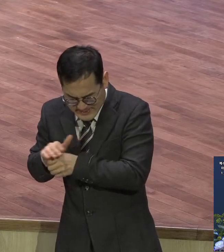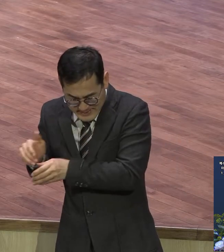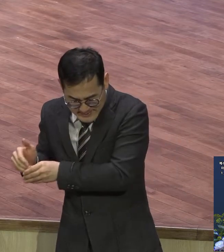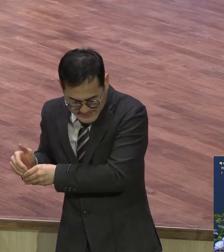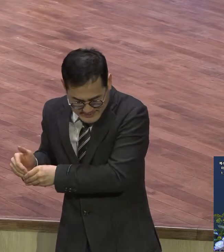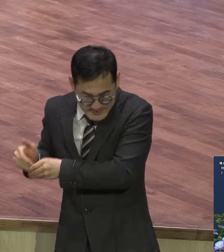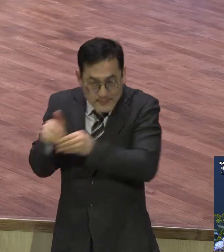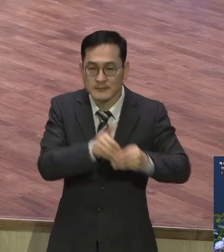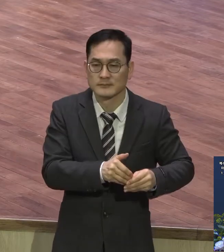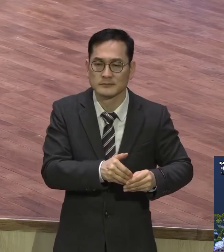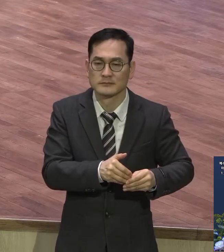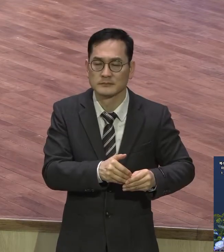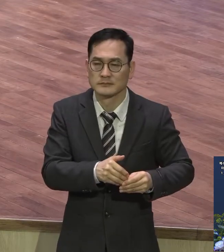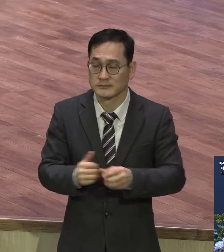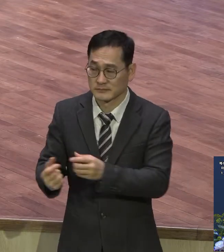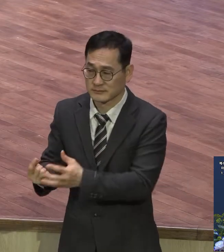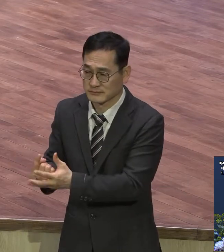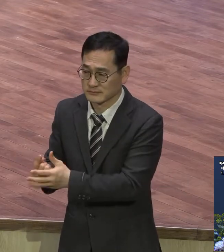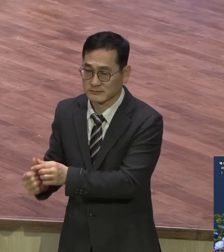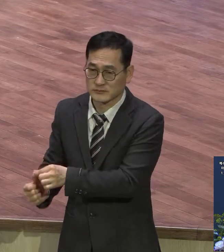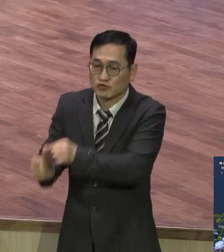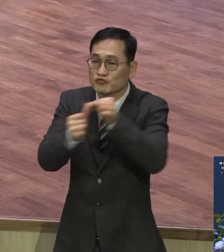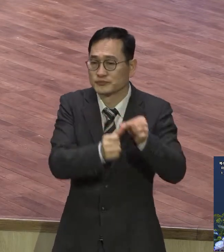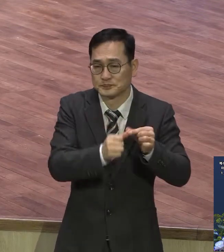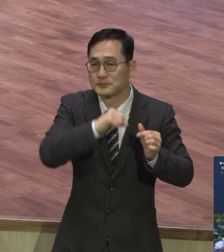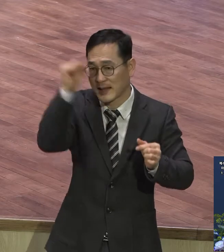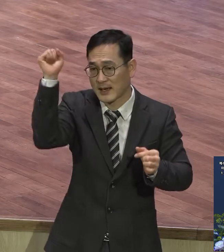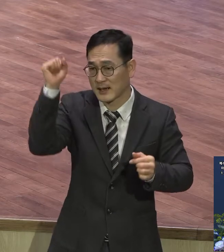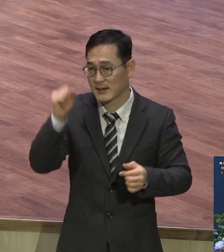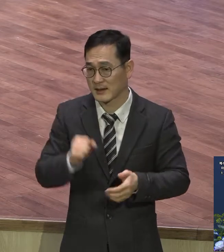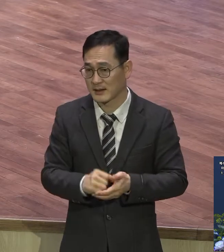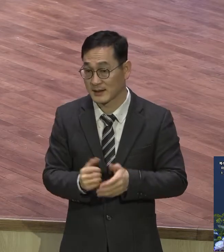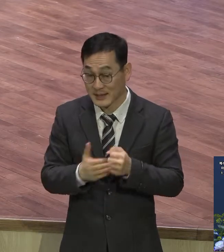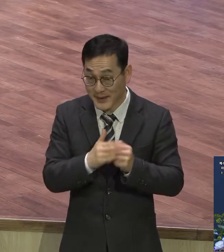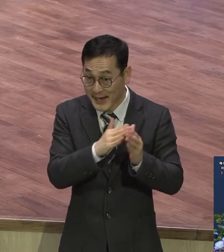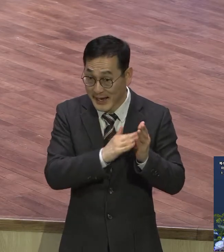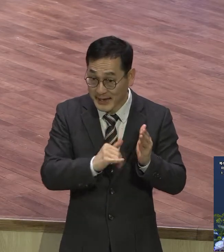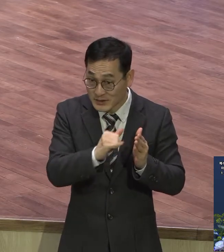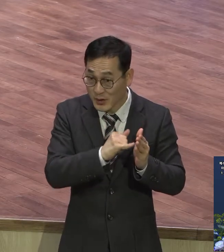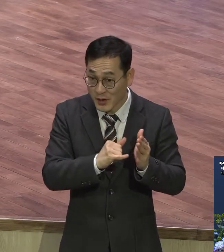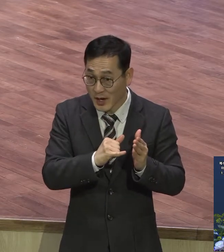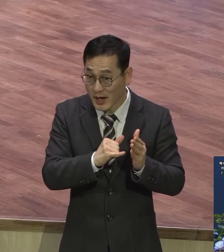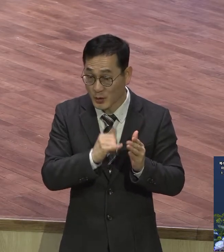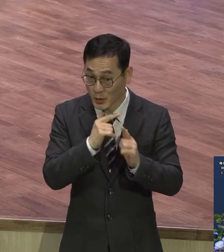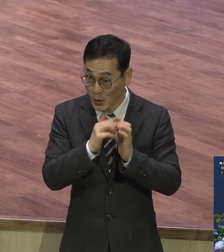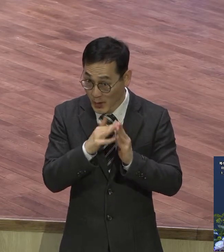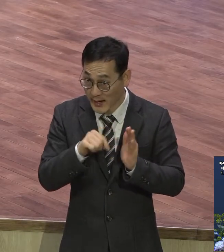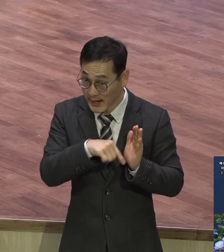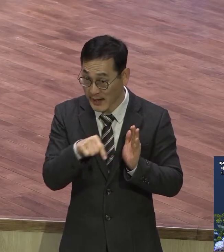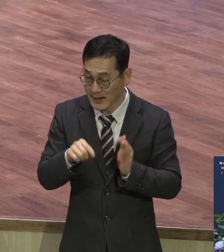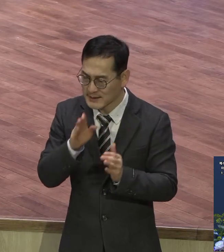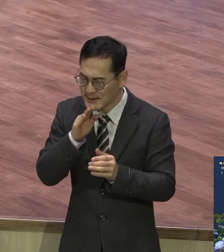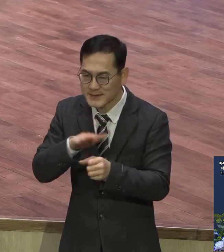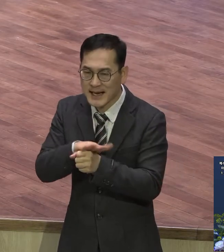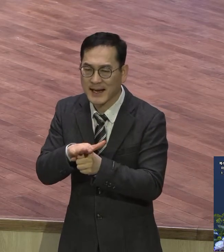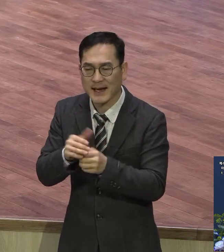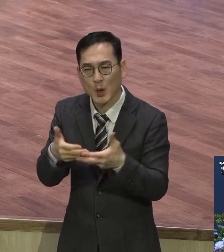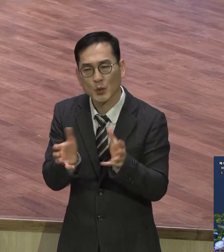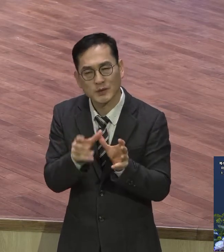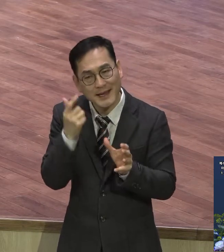% 다 빠져나왔대요 그래서 가정과 교회는 참 사랑의 공동체인가 네 번째 교회에 대한